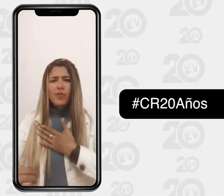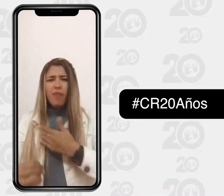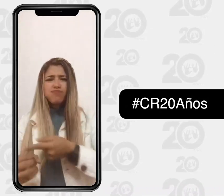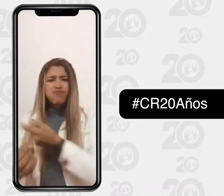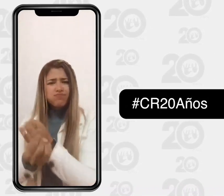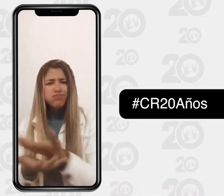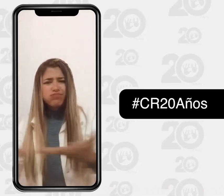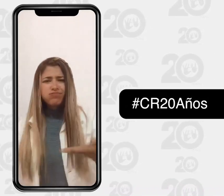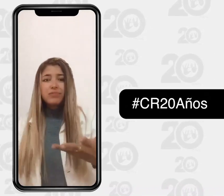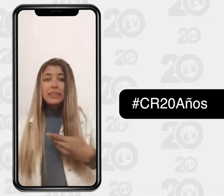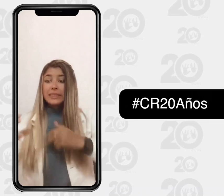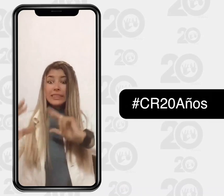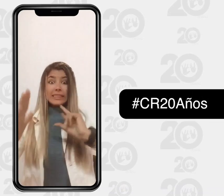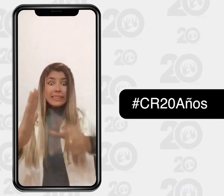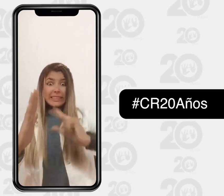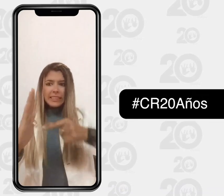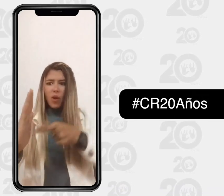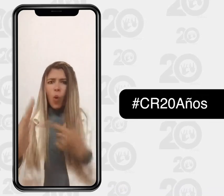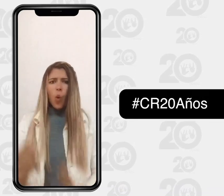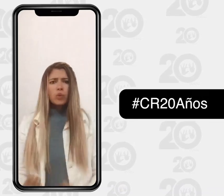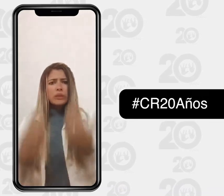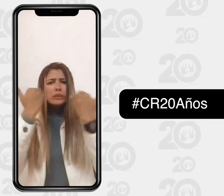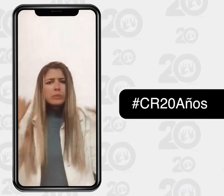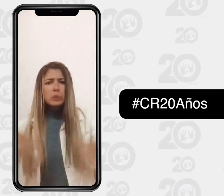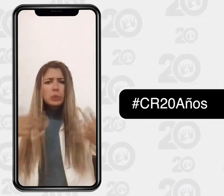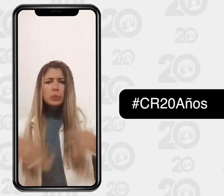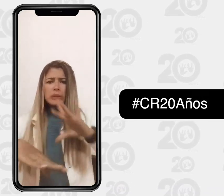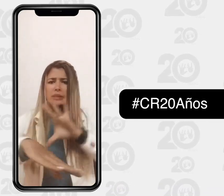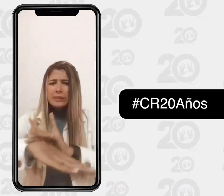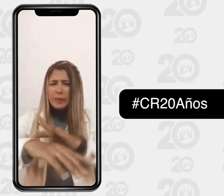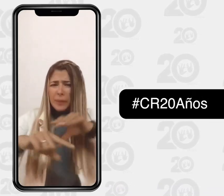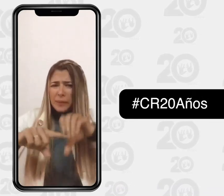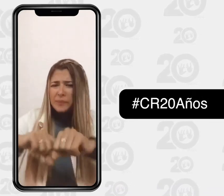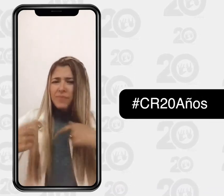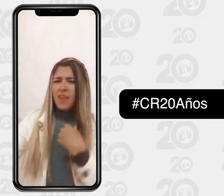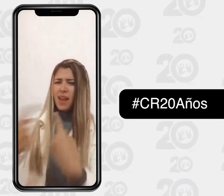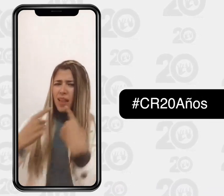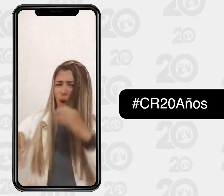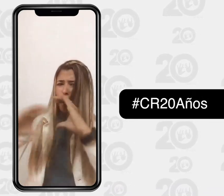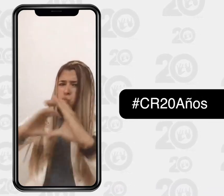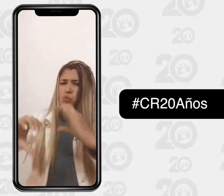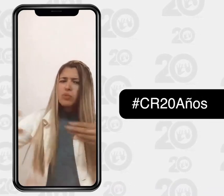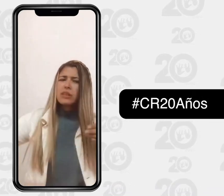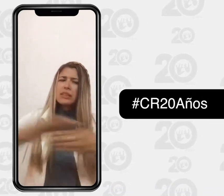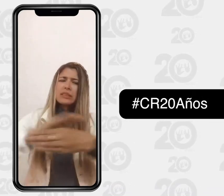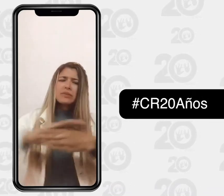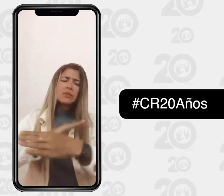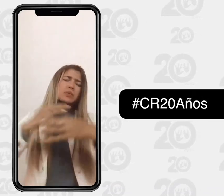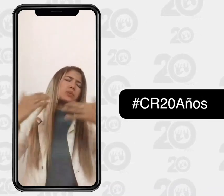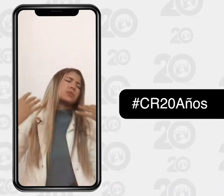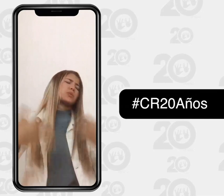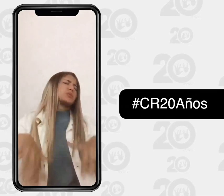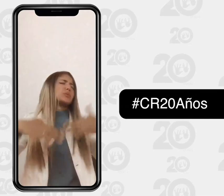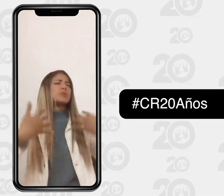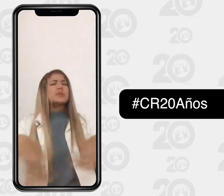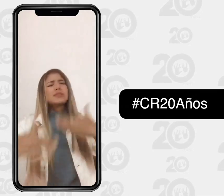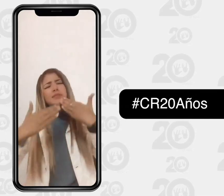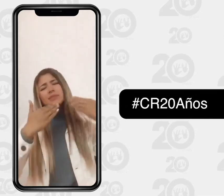y quiero agradecer al Centro de Relevo por la oportunidad que nos da. Realmente por el medio del Relevo de Llamadas he podido